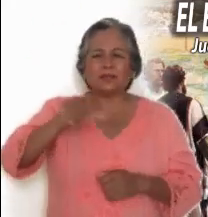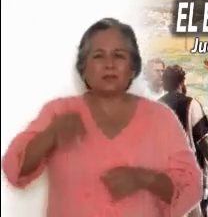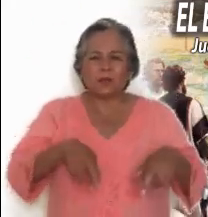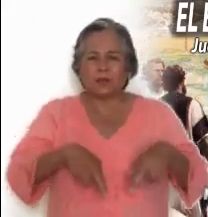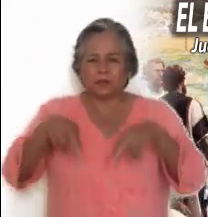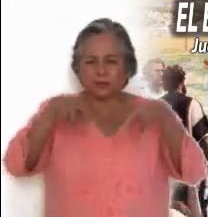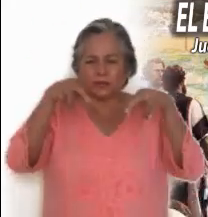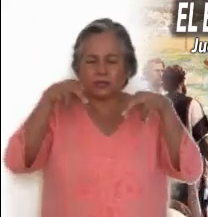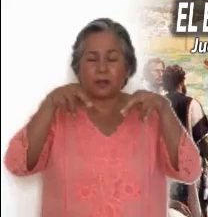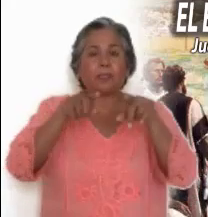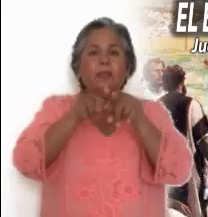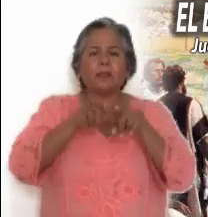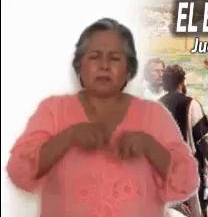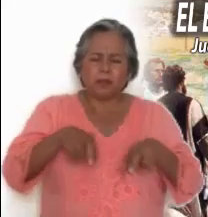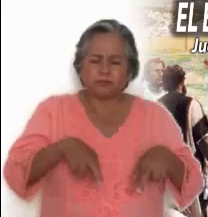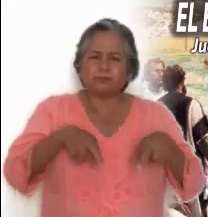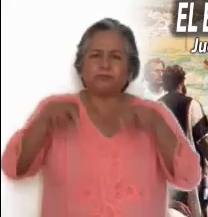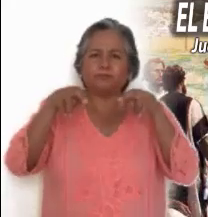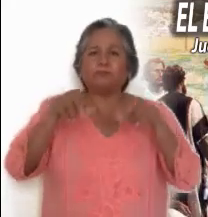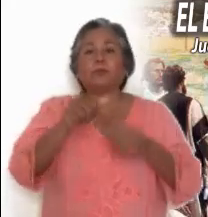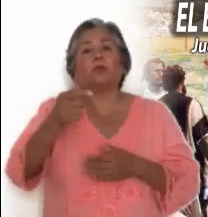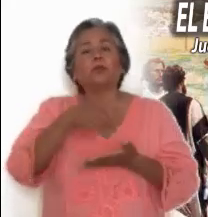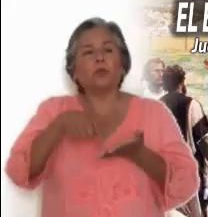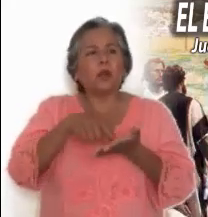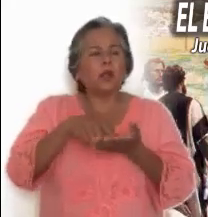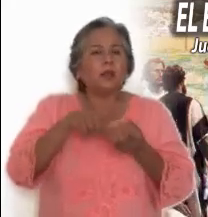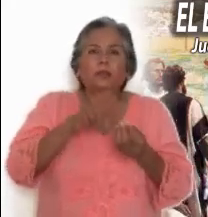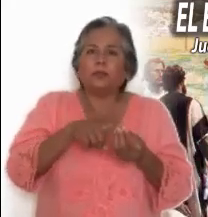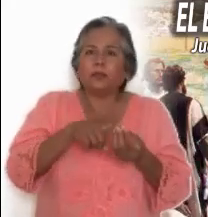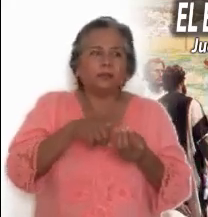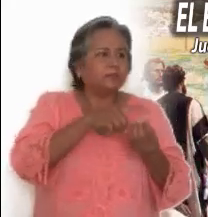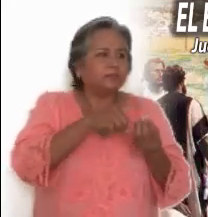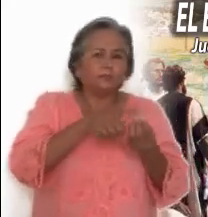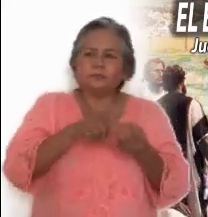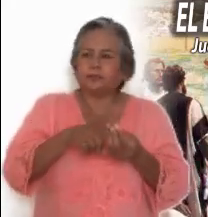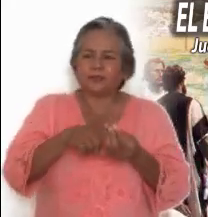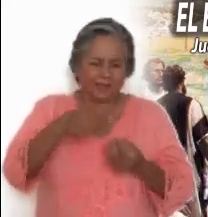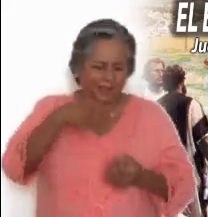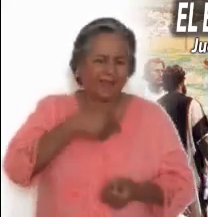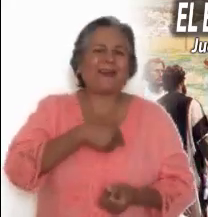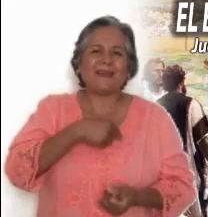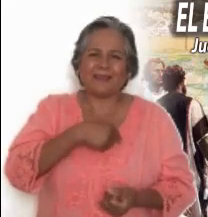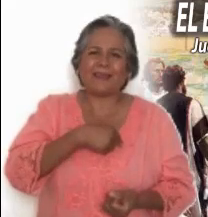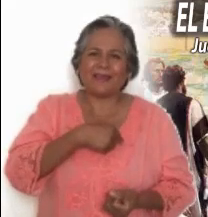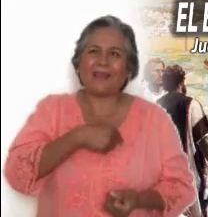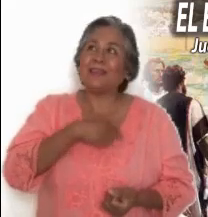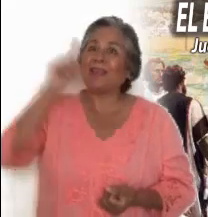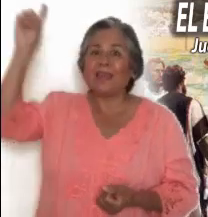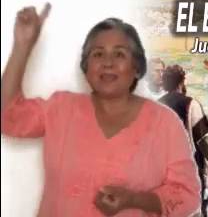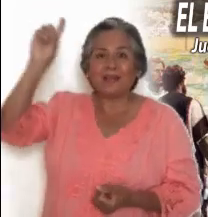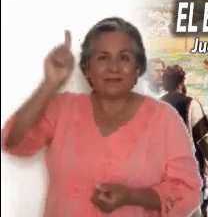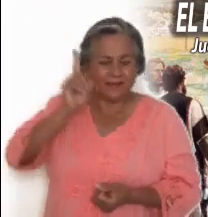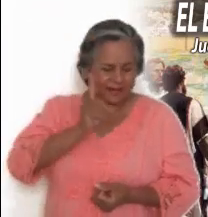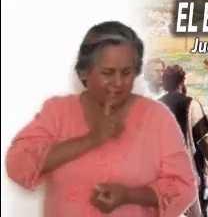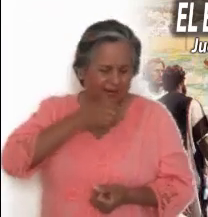solamente en las ocasionales apariciones como resucitado, Sino con una presencia viva en el